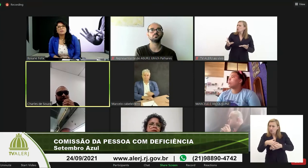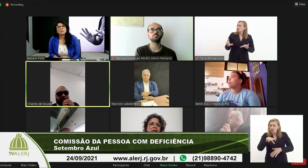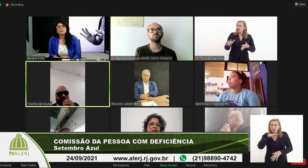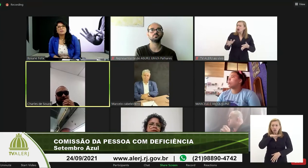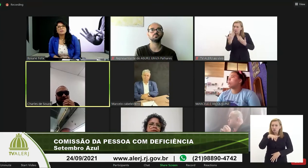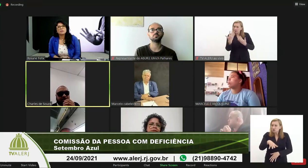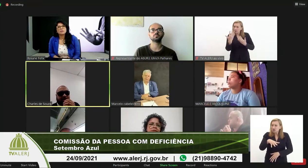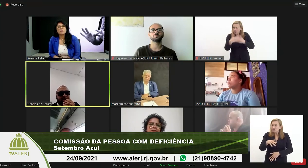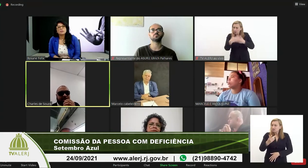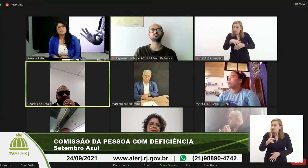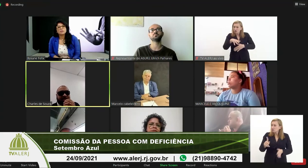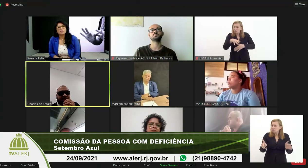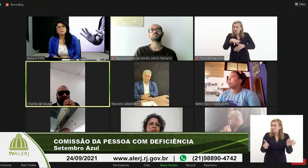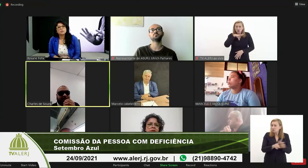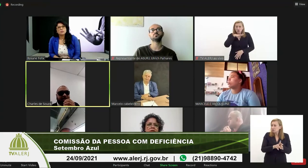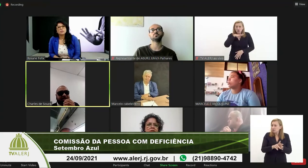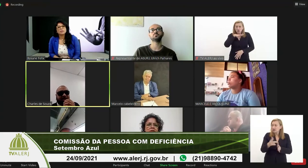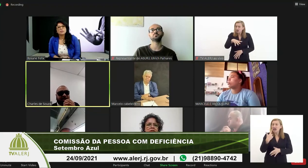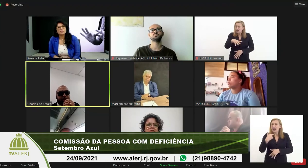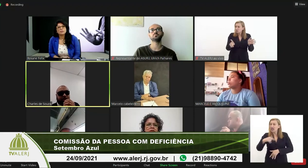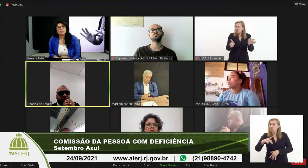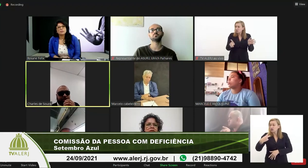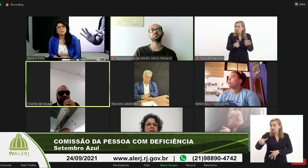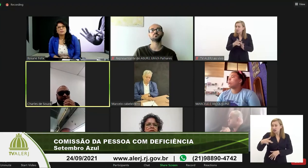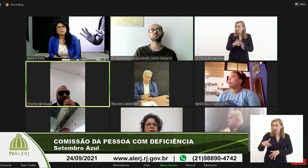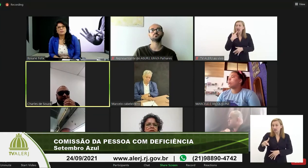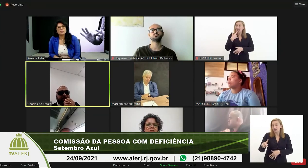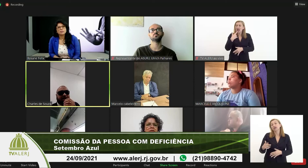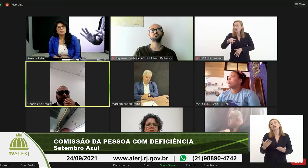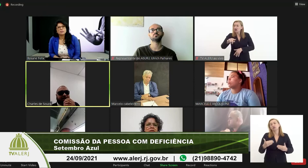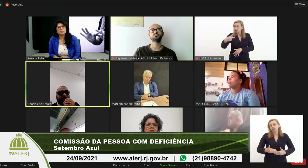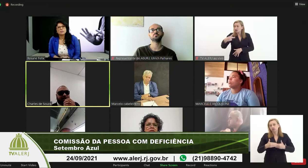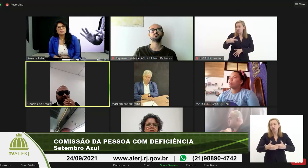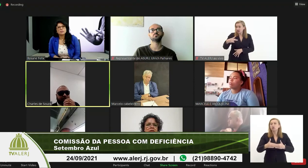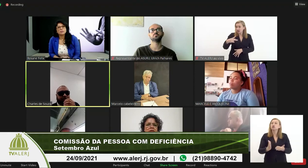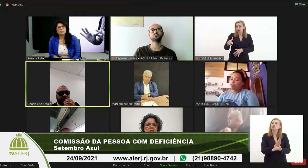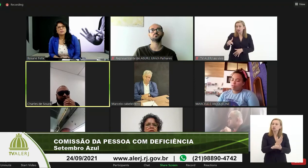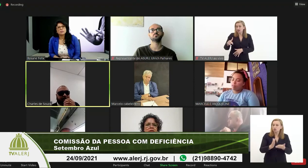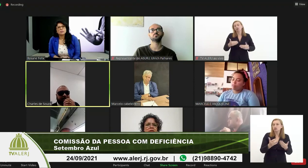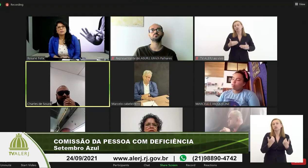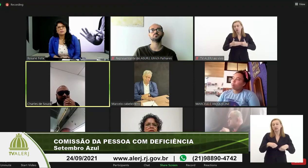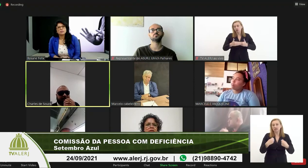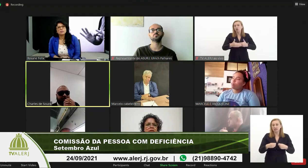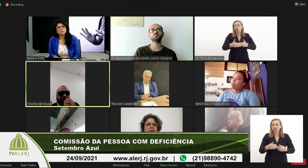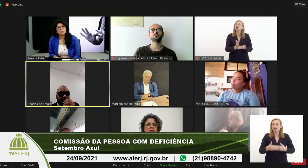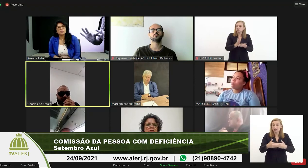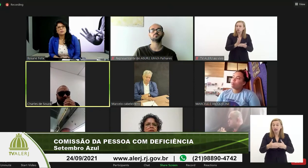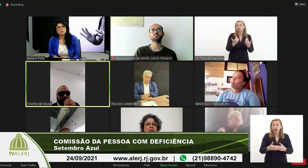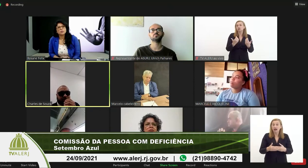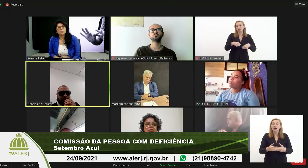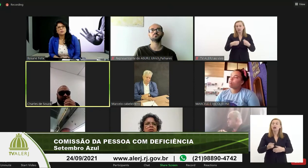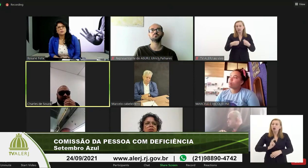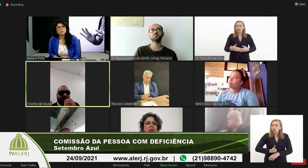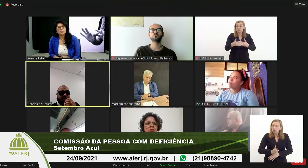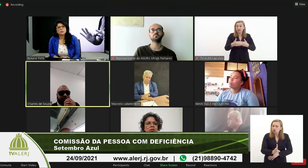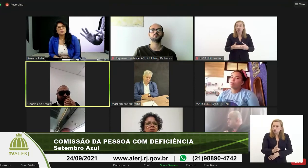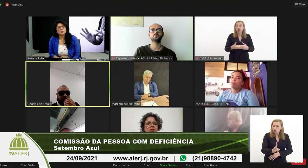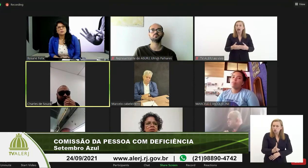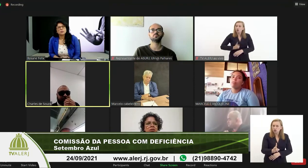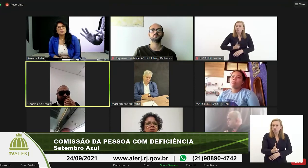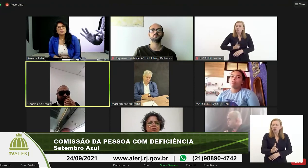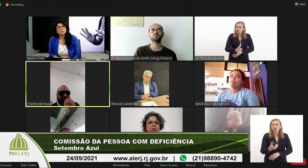tem muitas coisas que nós ainda temos que avançar foram avançadas com os pontos mas para que esses outros pontos possam continuar e